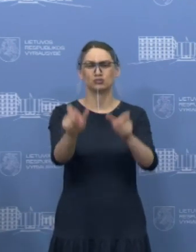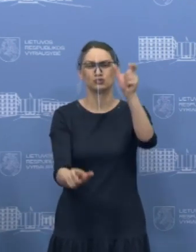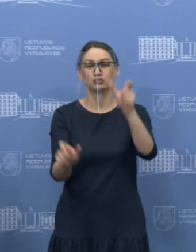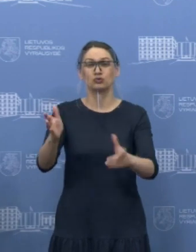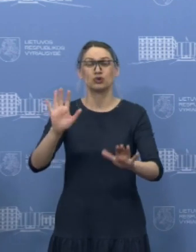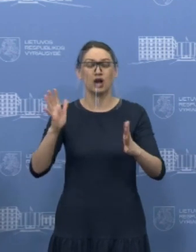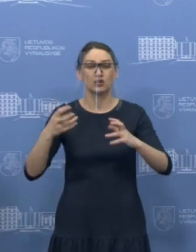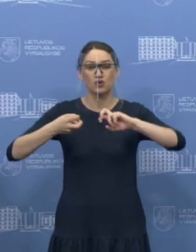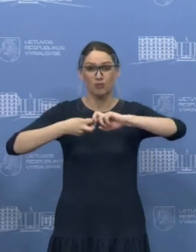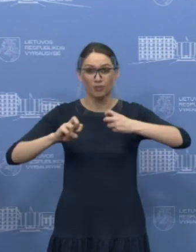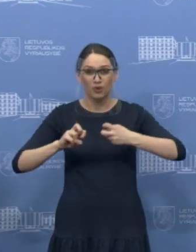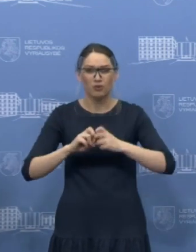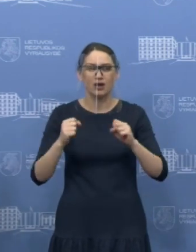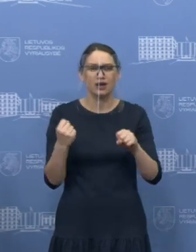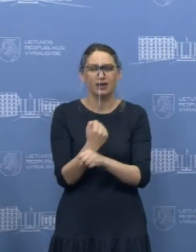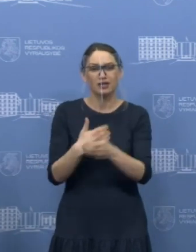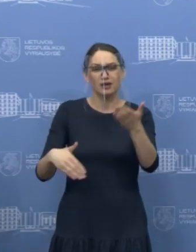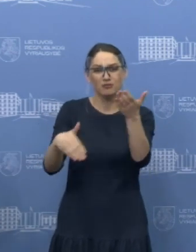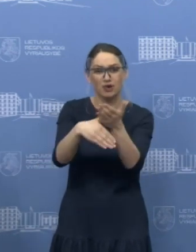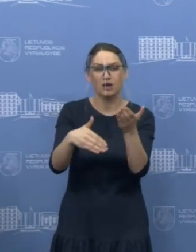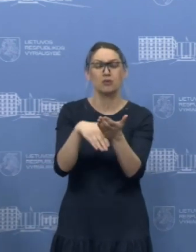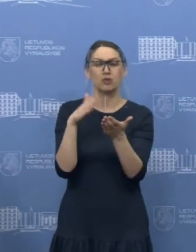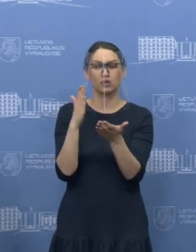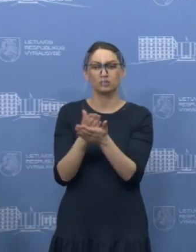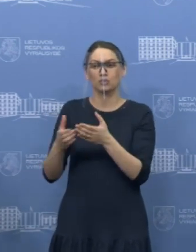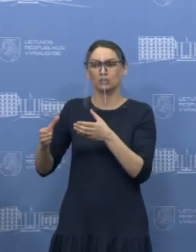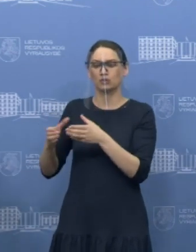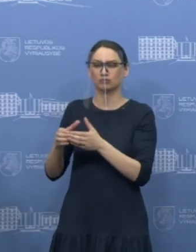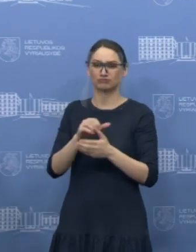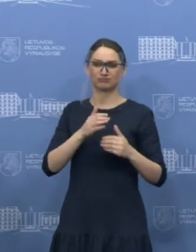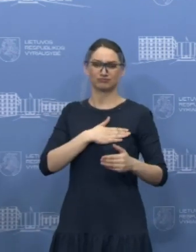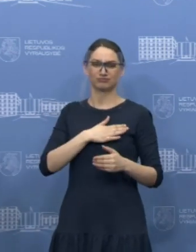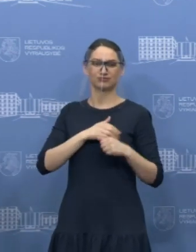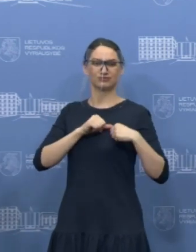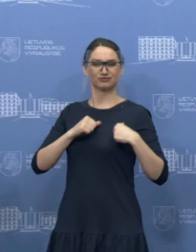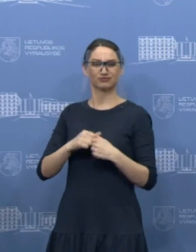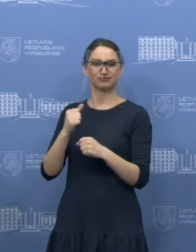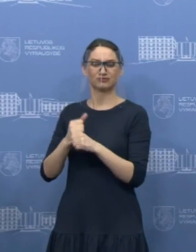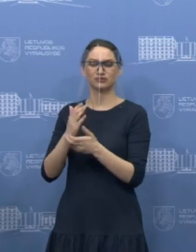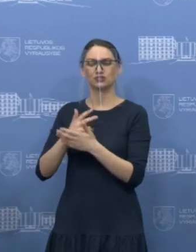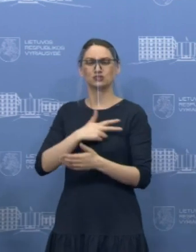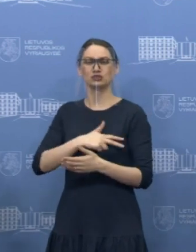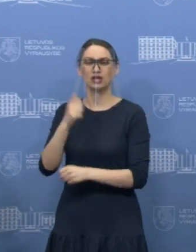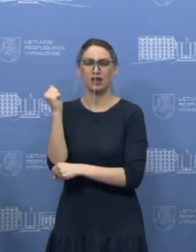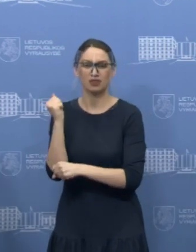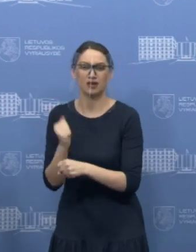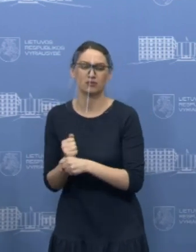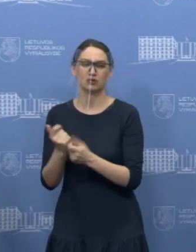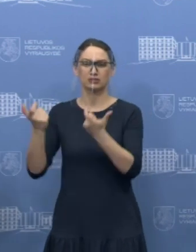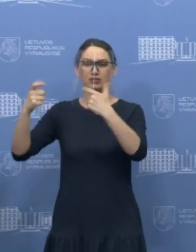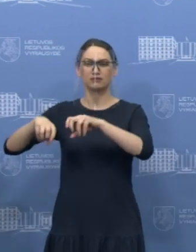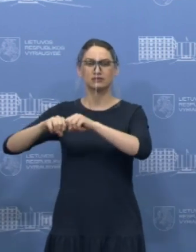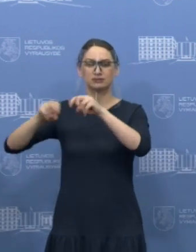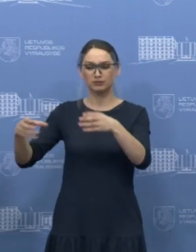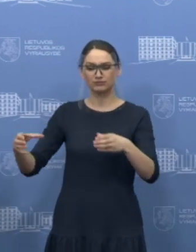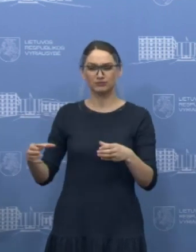tai problemų. Reikia pagalbos, turim suformavę savo norius, jis įtraukia seniūnyjas, specialistų, socialinius darbuotojus, kurie gali